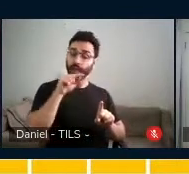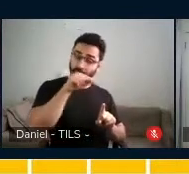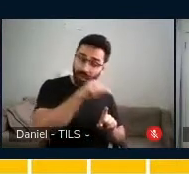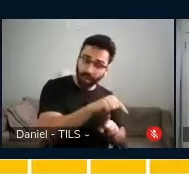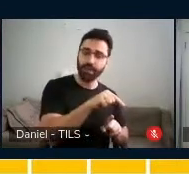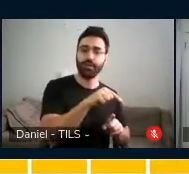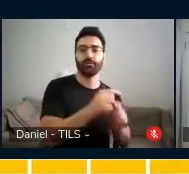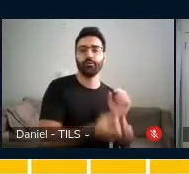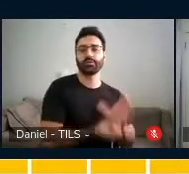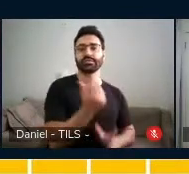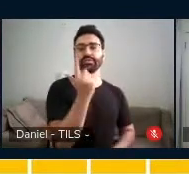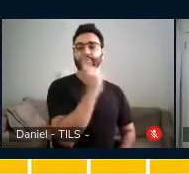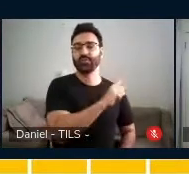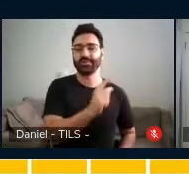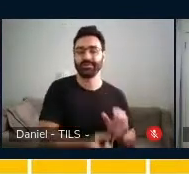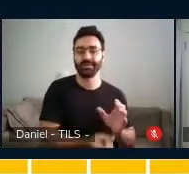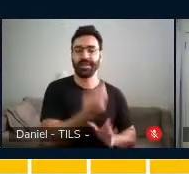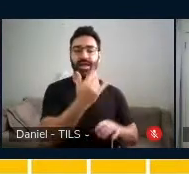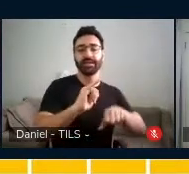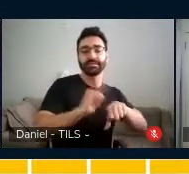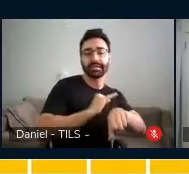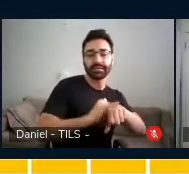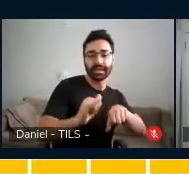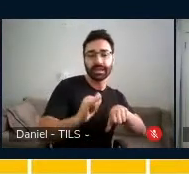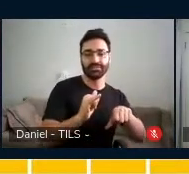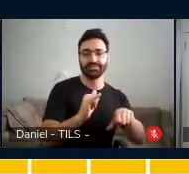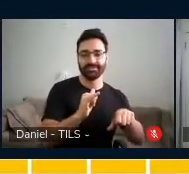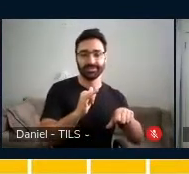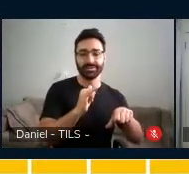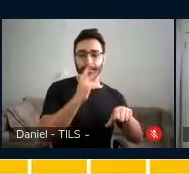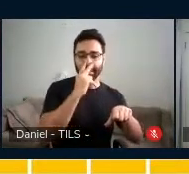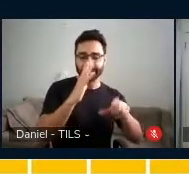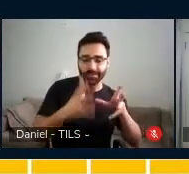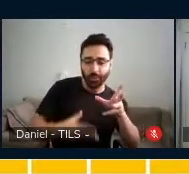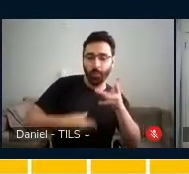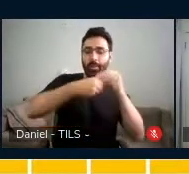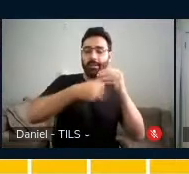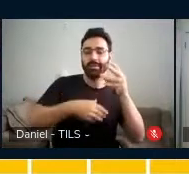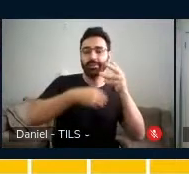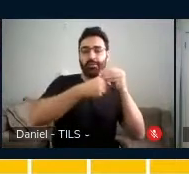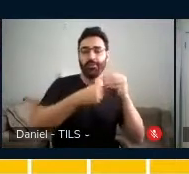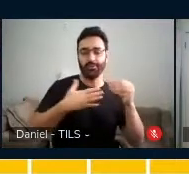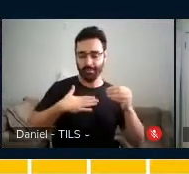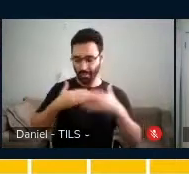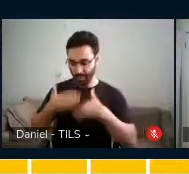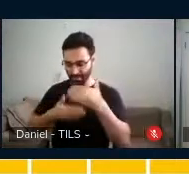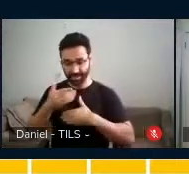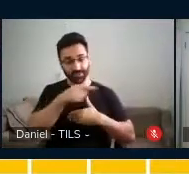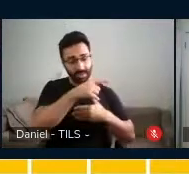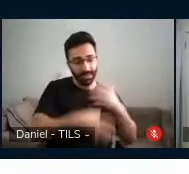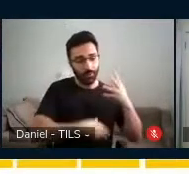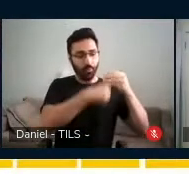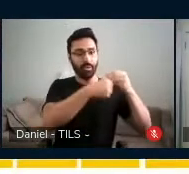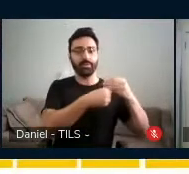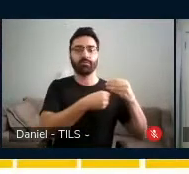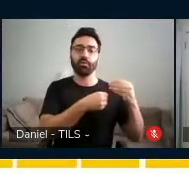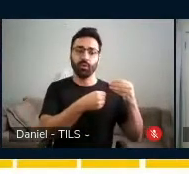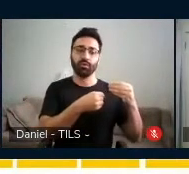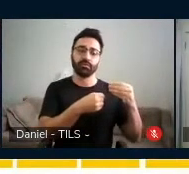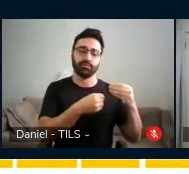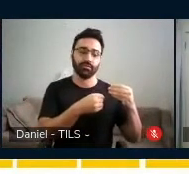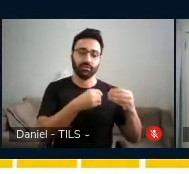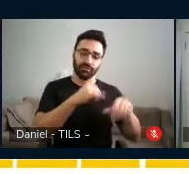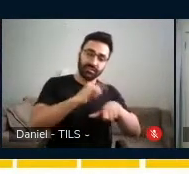vivências que ela tinha, ela mesmo pega e acrescentou ao processo que eu estava organizando um processo educativo para ela.